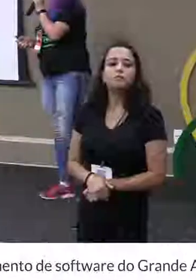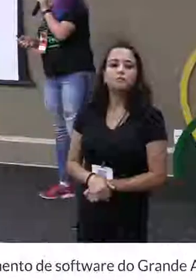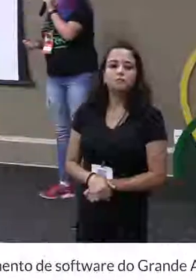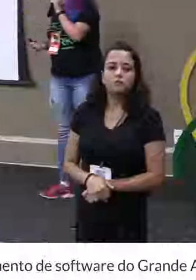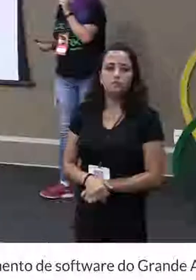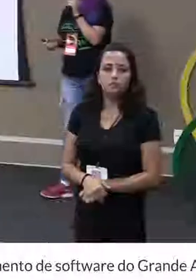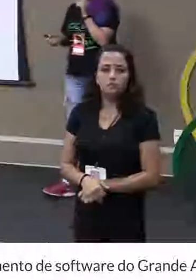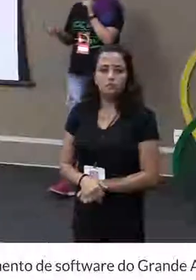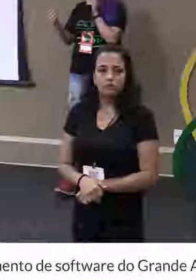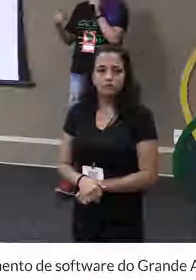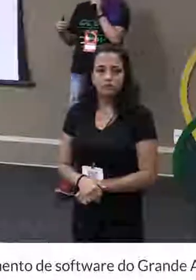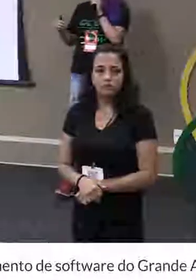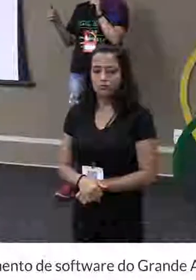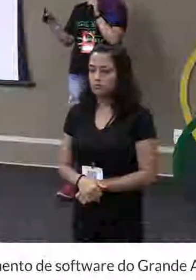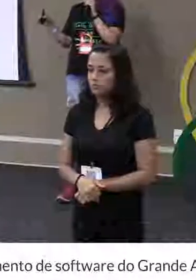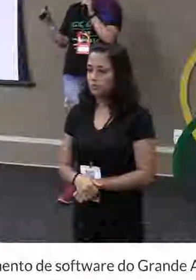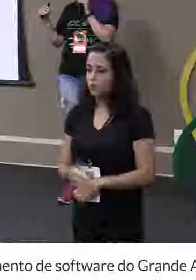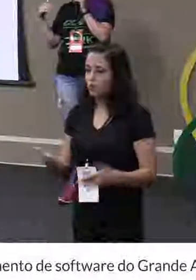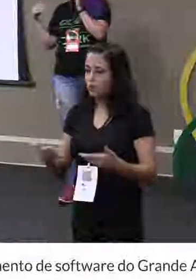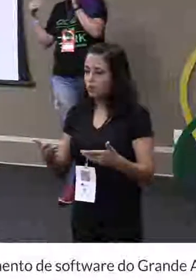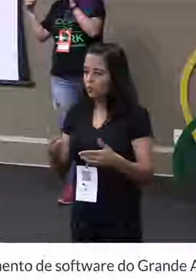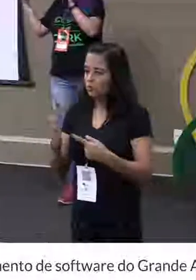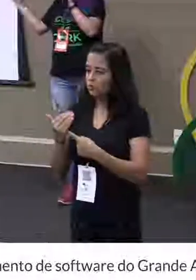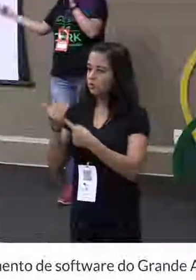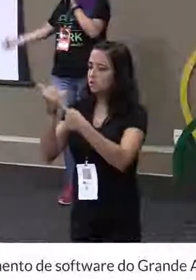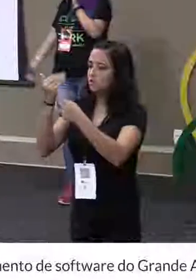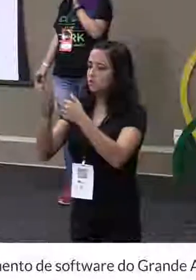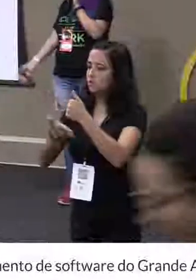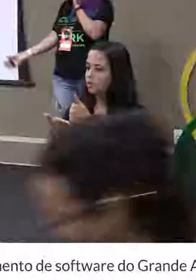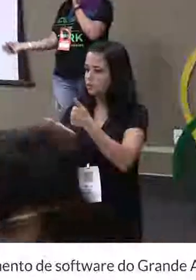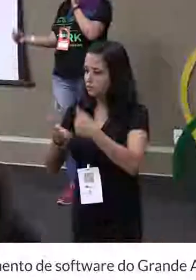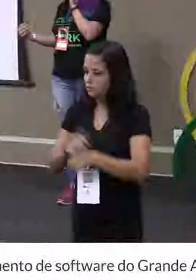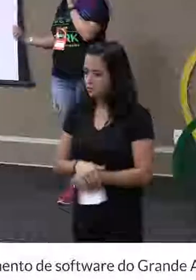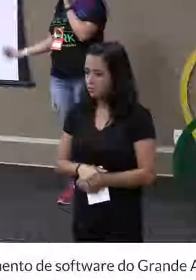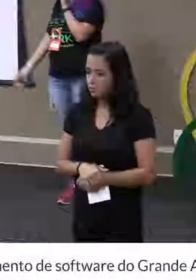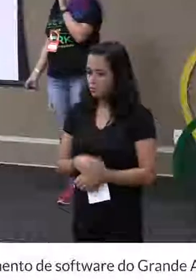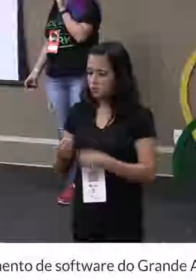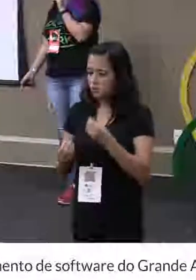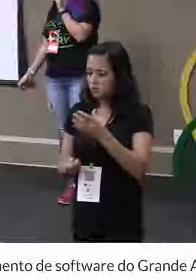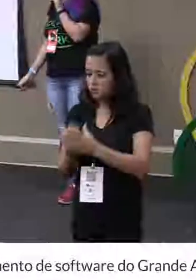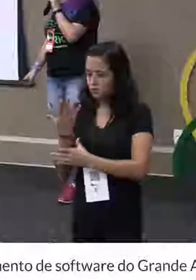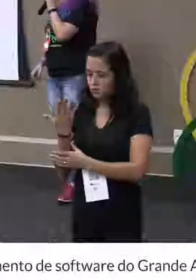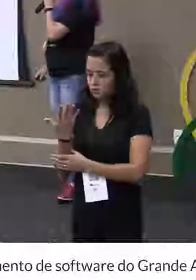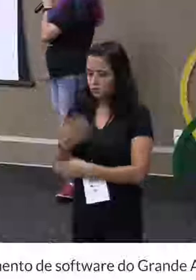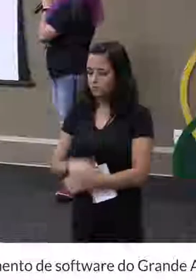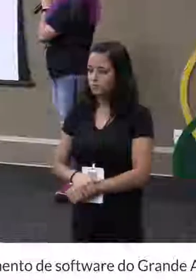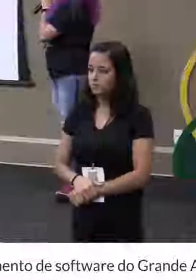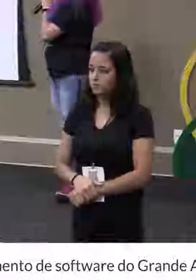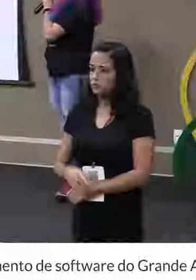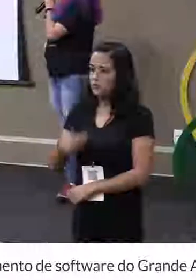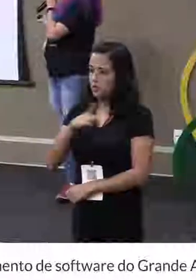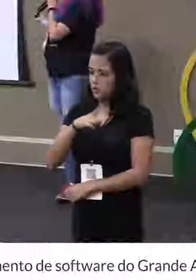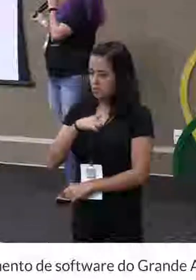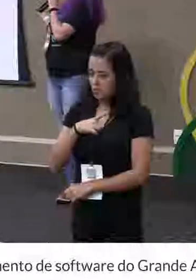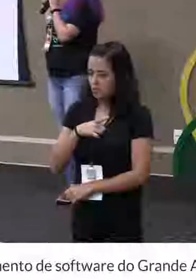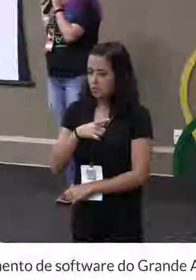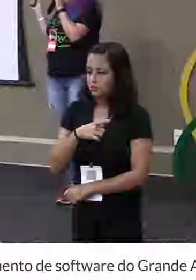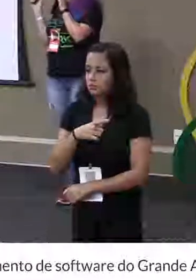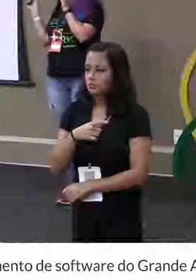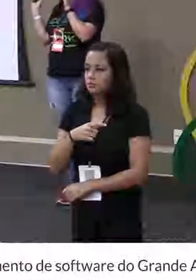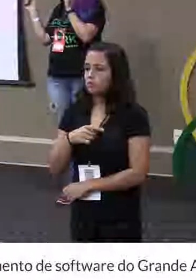De onde vêm as tecnologias de base que a gente usa hoje? De onde surgiu as coisas que a gente usa hoje? Existe uma coisa